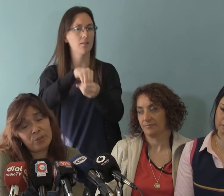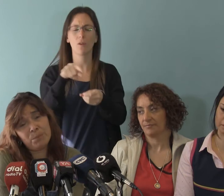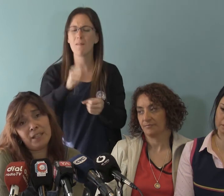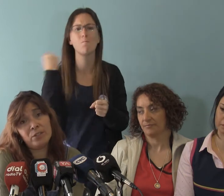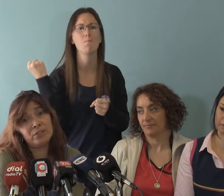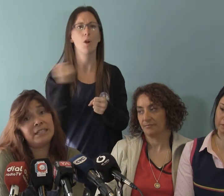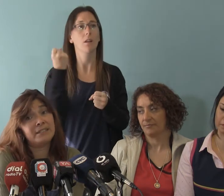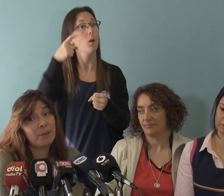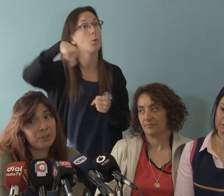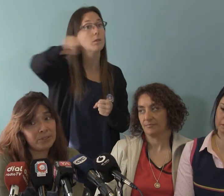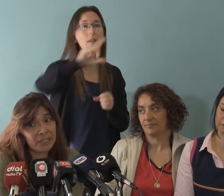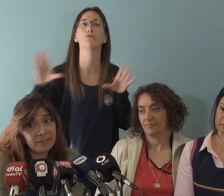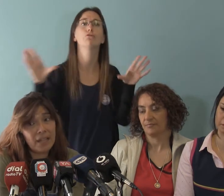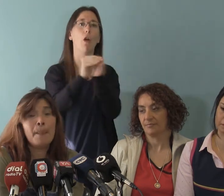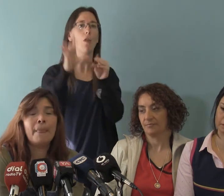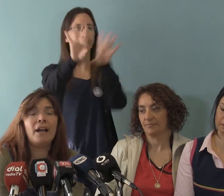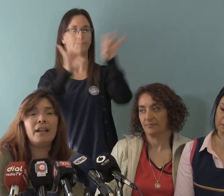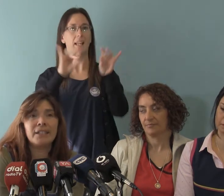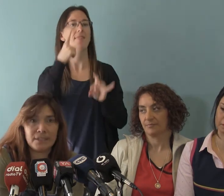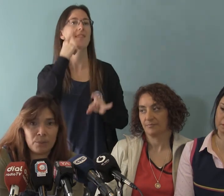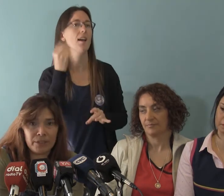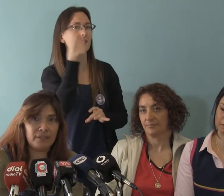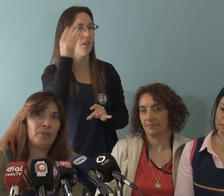invitados el sábado 30 a las 19.30 horas.